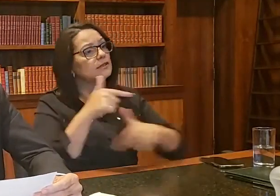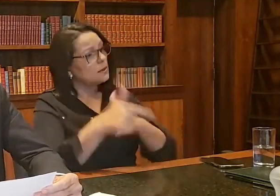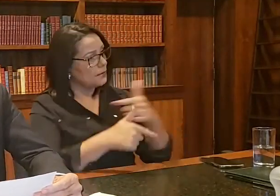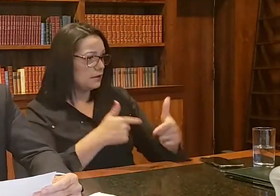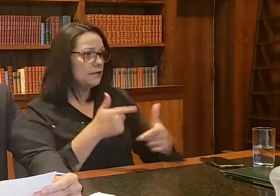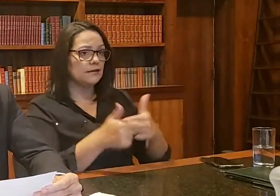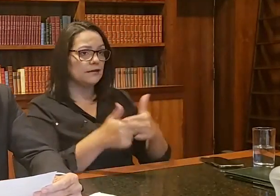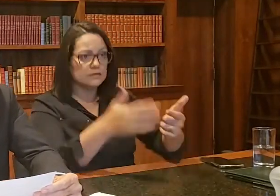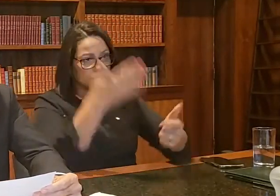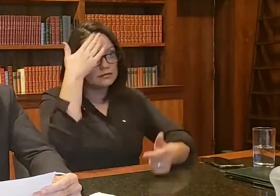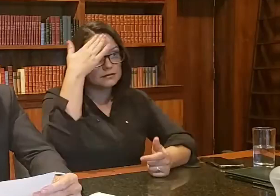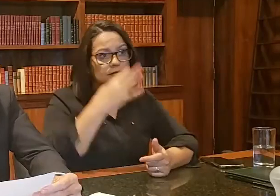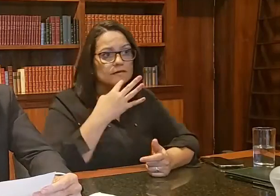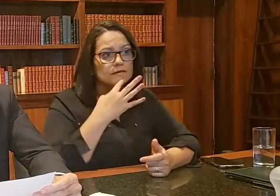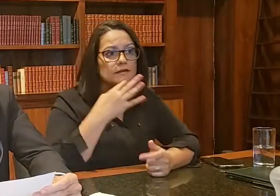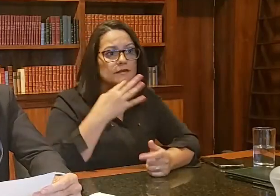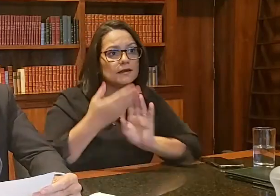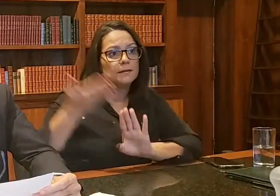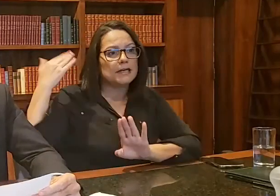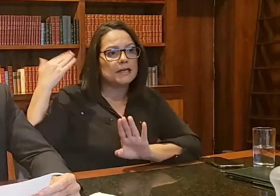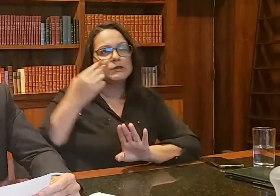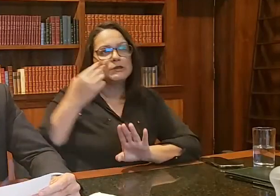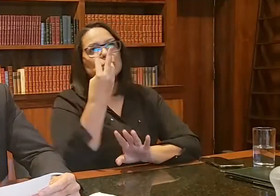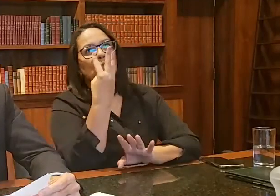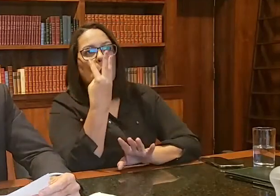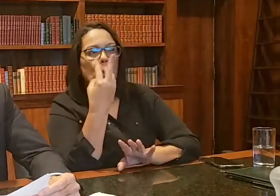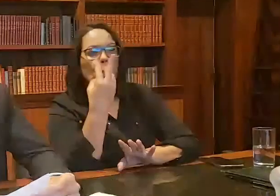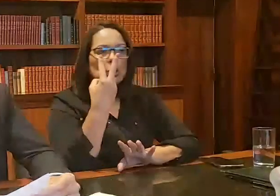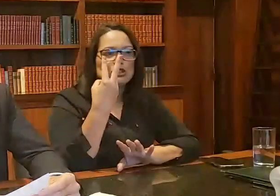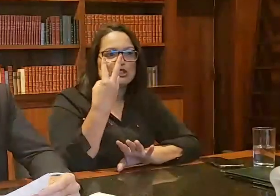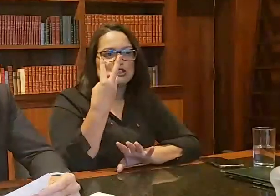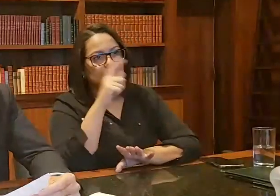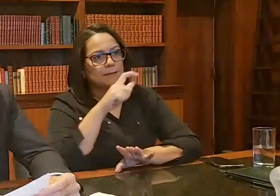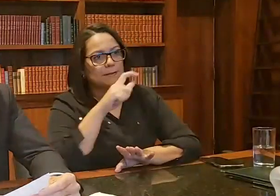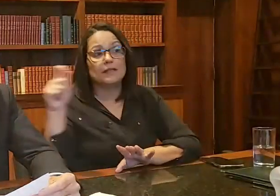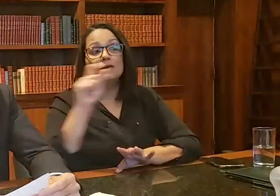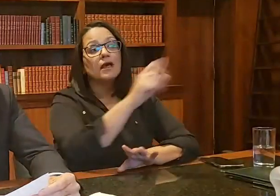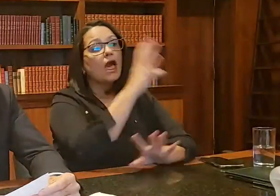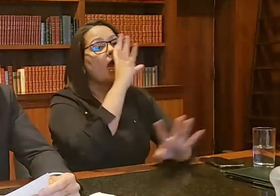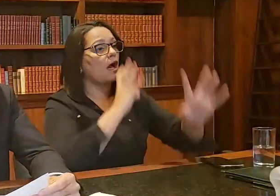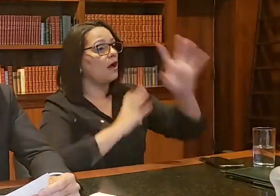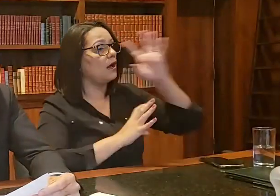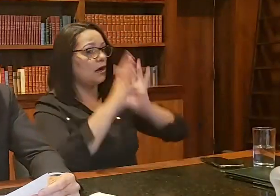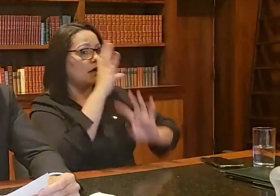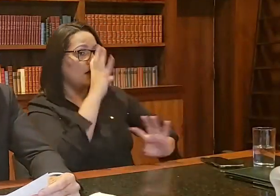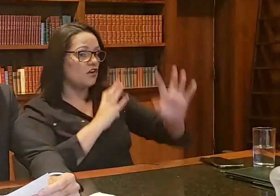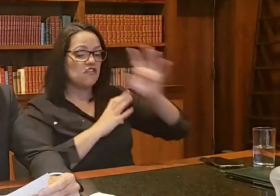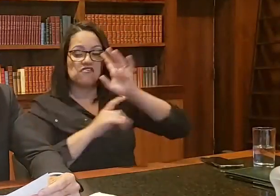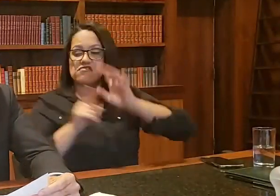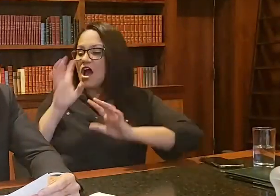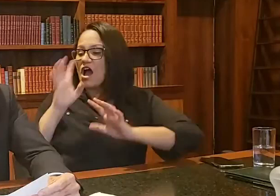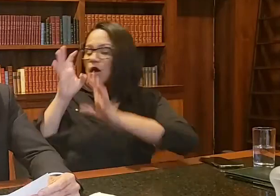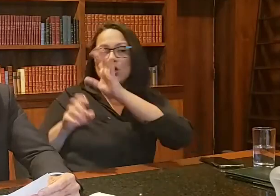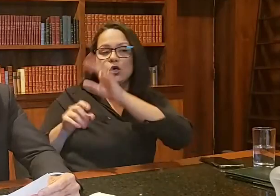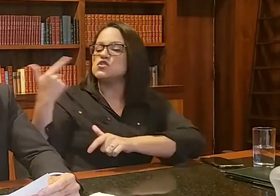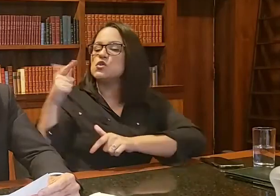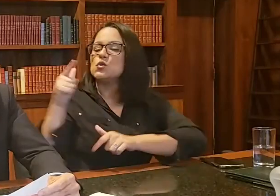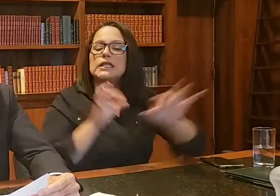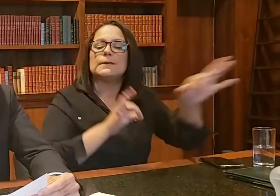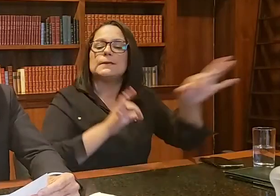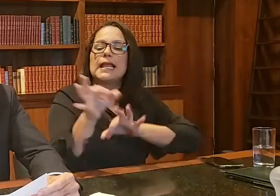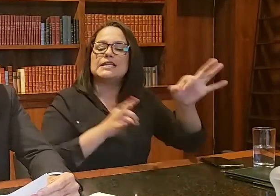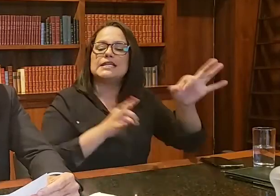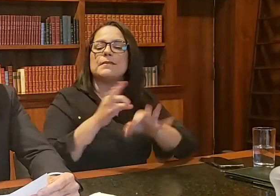Vocês lembram um tempo atrás, há dois, três meses, fomos acusados que não tínhamos um planejamento sobre seringas,